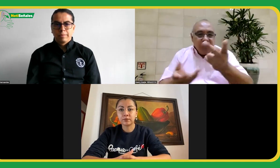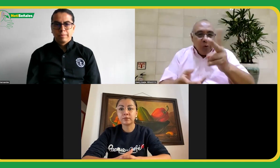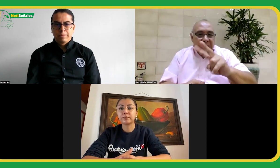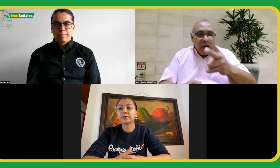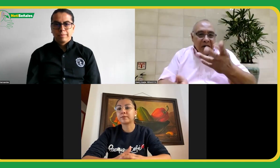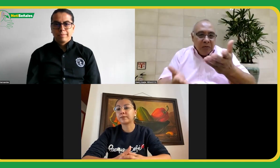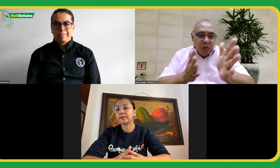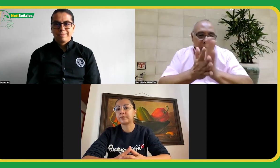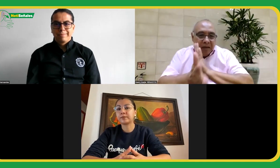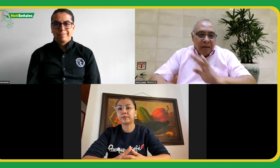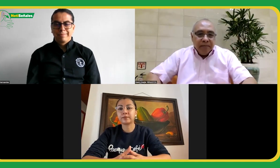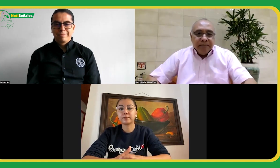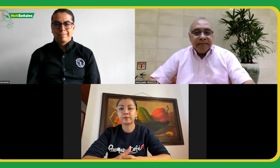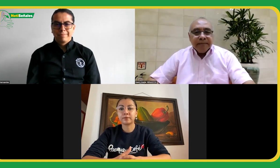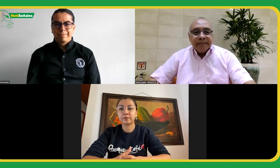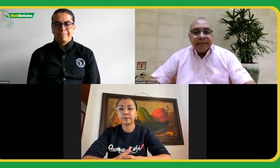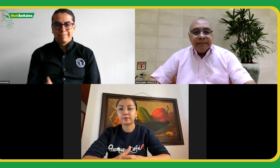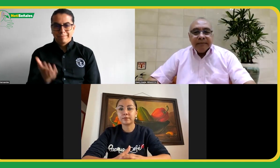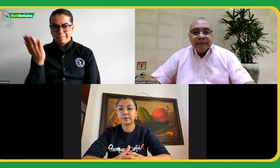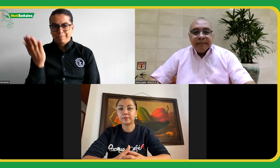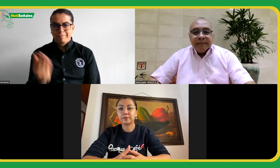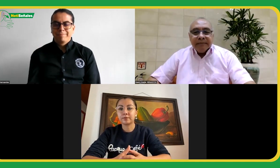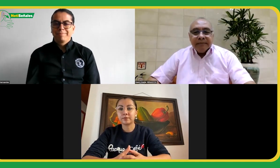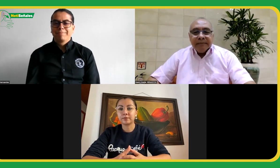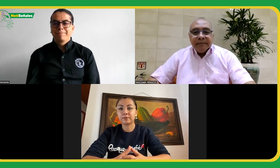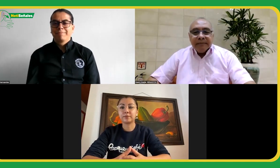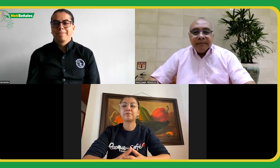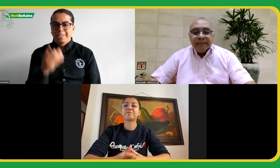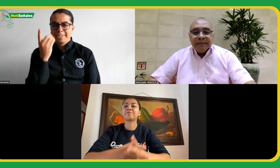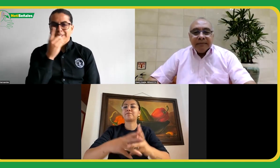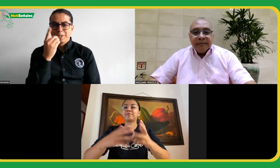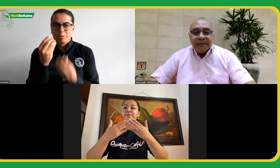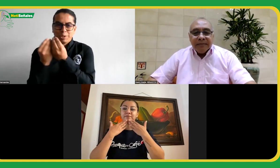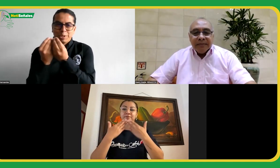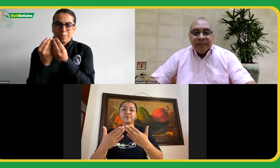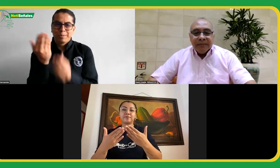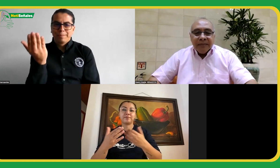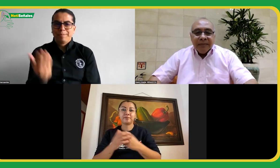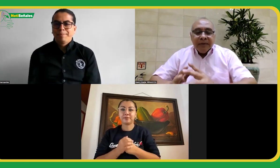este proceso? Cuéntenme, cualquiera de los dos. Adelante, Sindan, tú que eres miembro del consejo. Gracias.